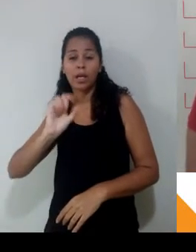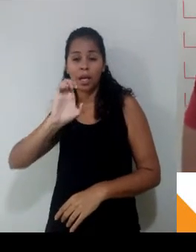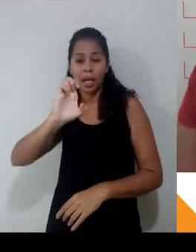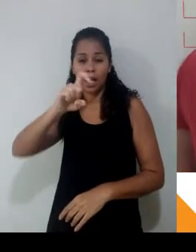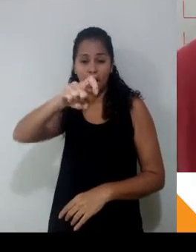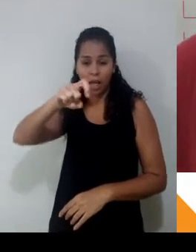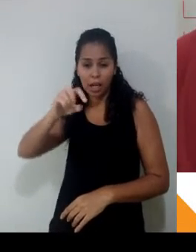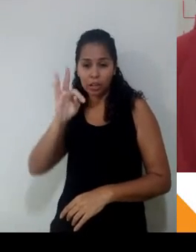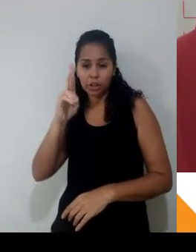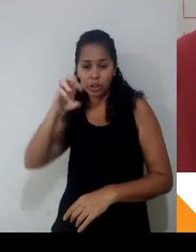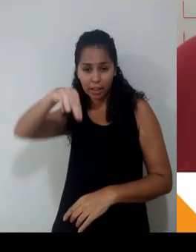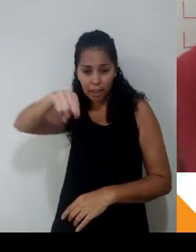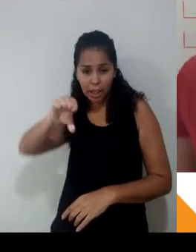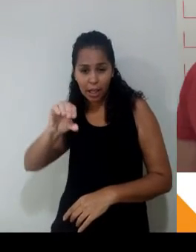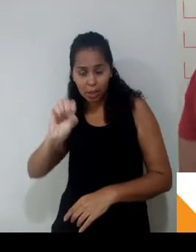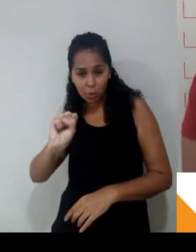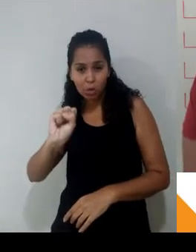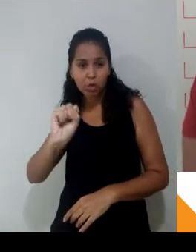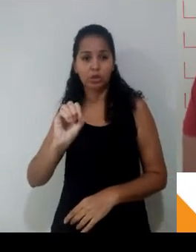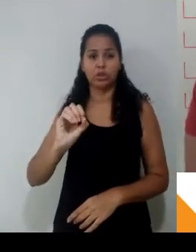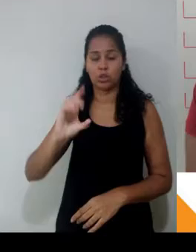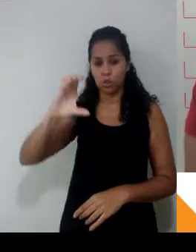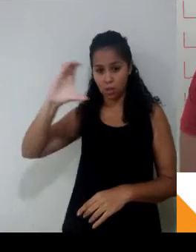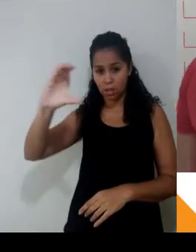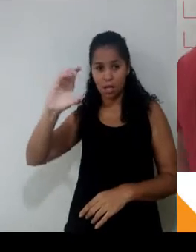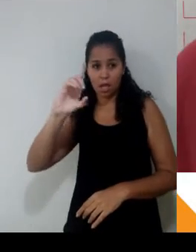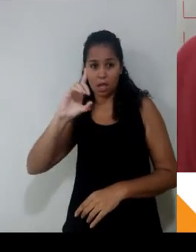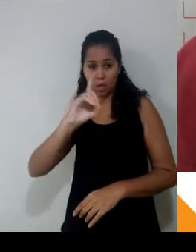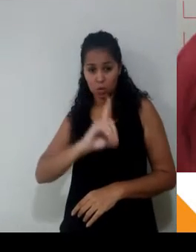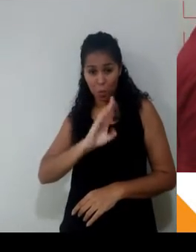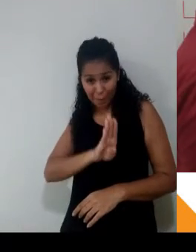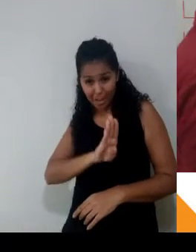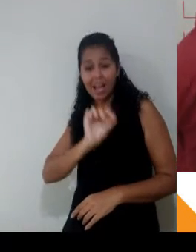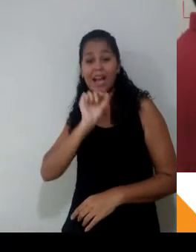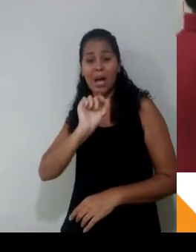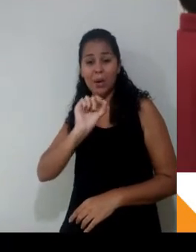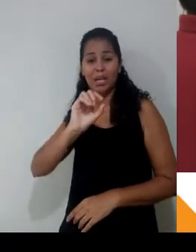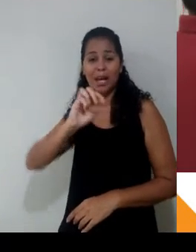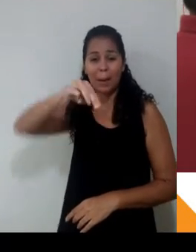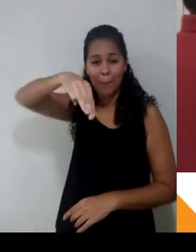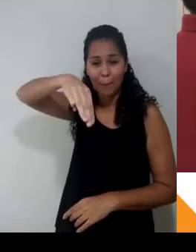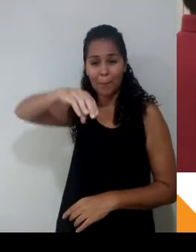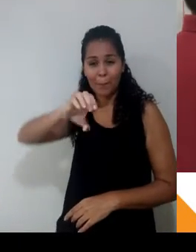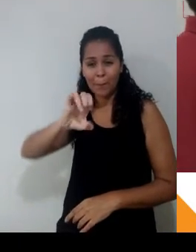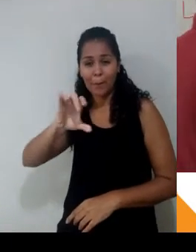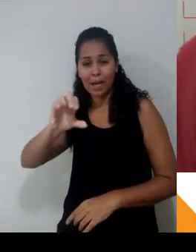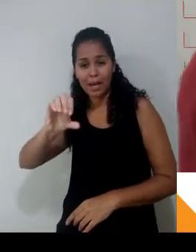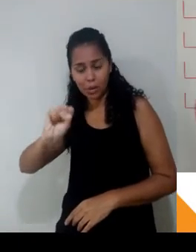são chamados de meios. O produto dos meios tem que ser igual ao produto dos extremos. Manter a proporção. O famoso,